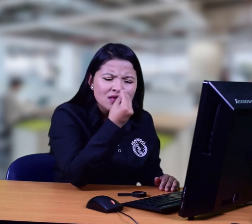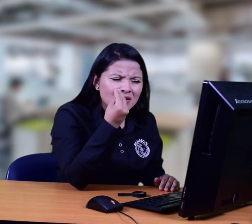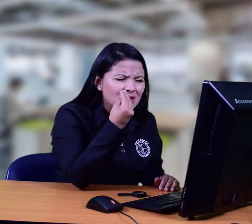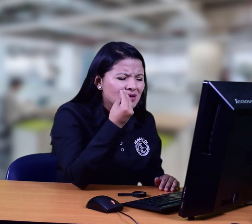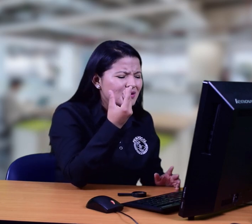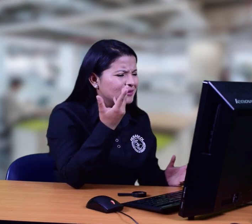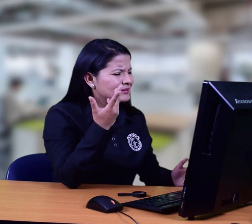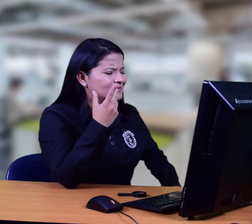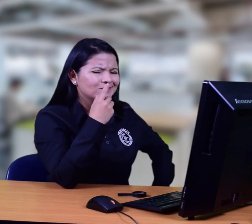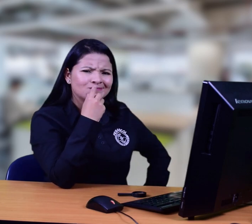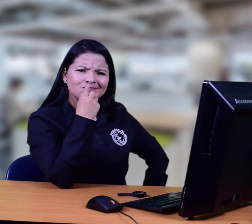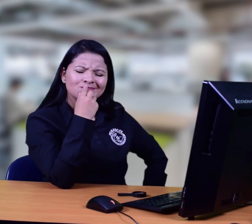¿Será ambición?